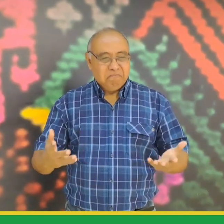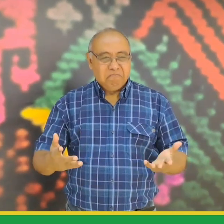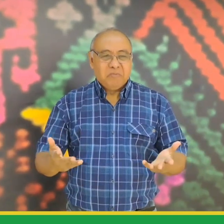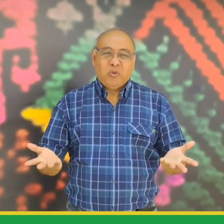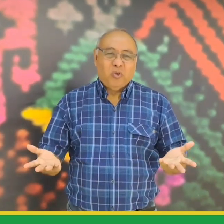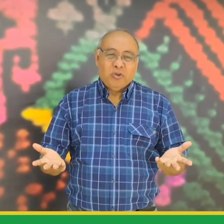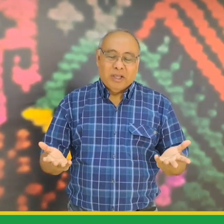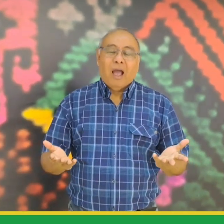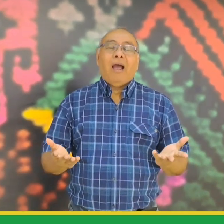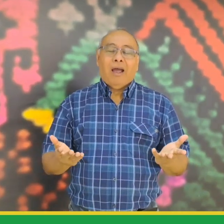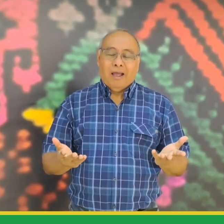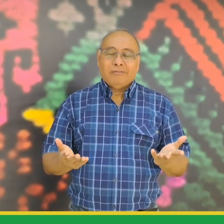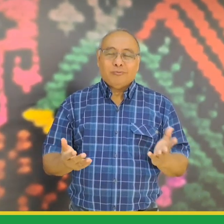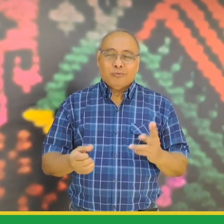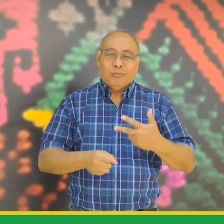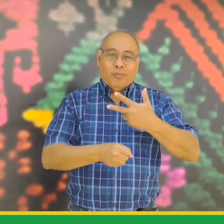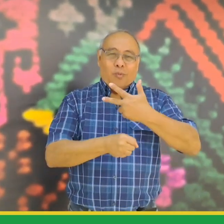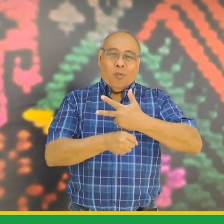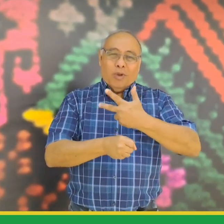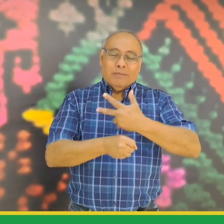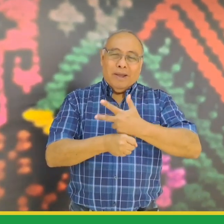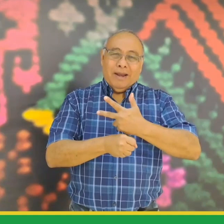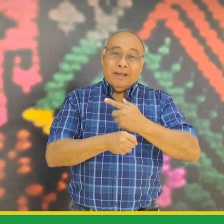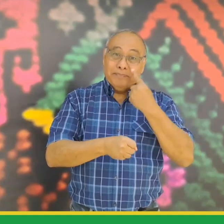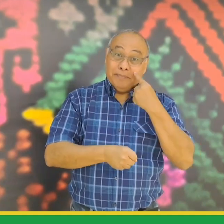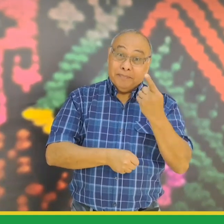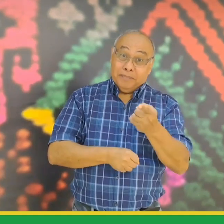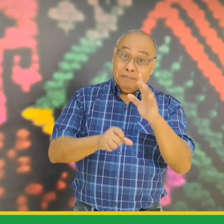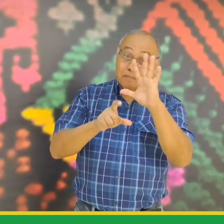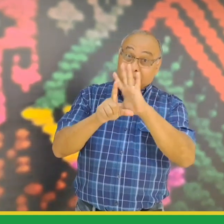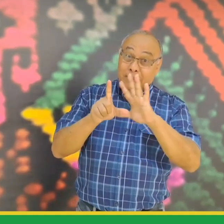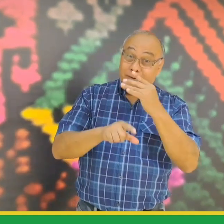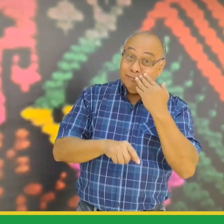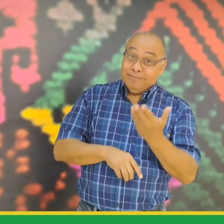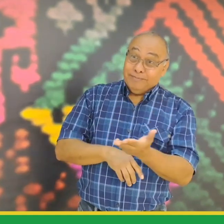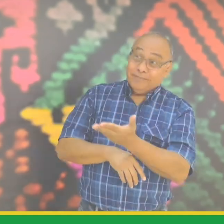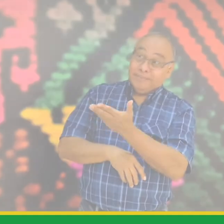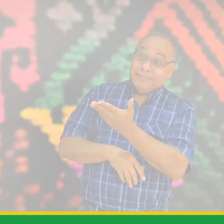este momento me encuentro en guatemala les dejo a continuación las imágenes de este lugar